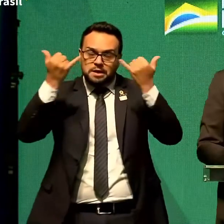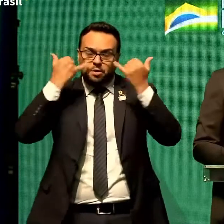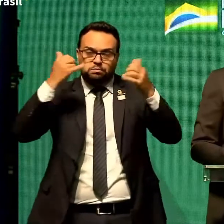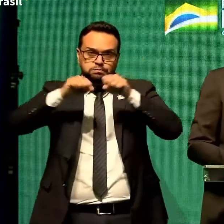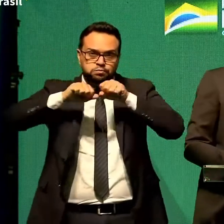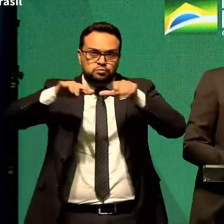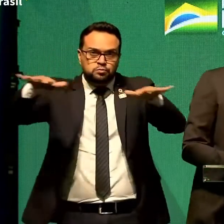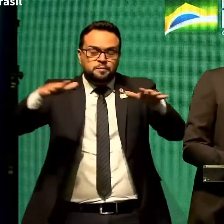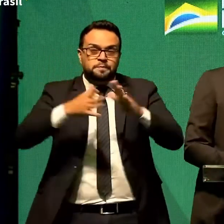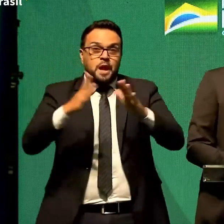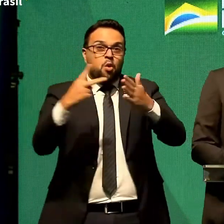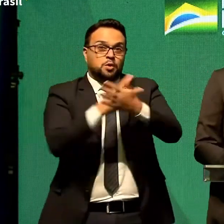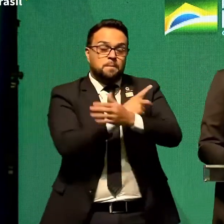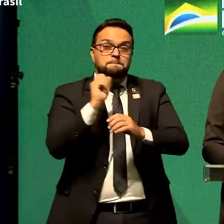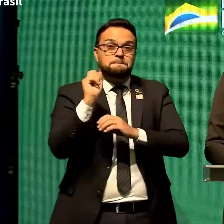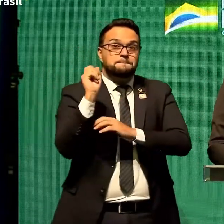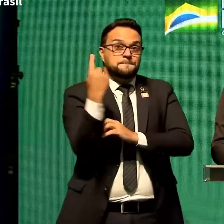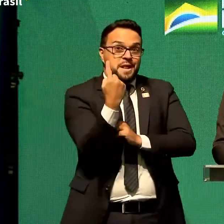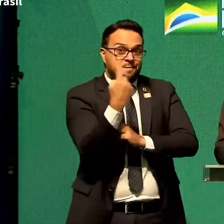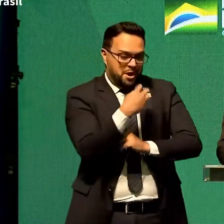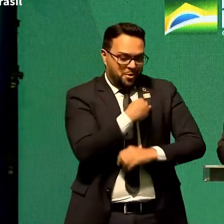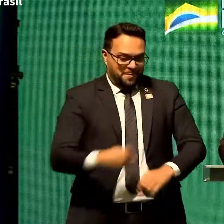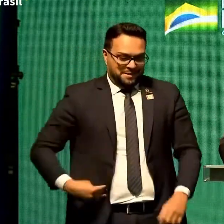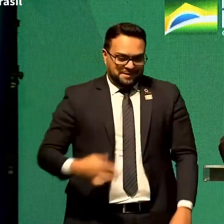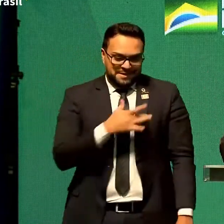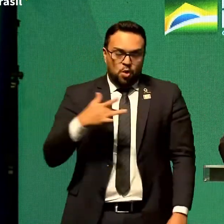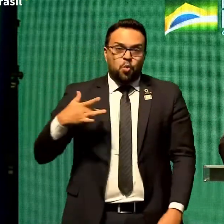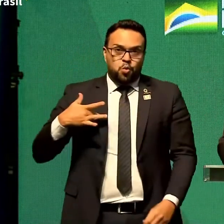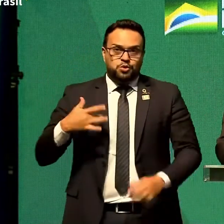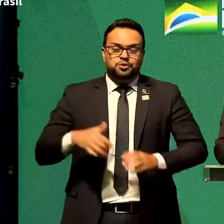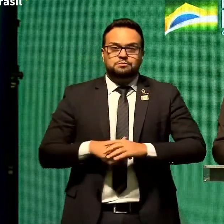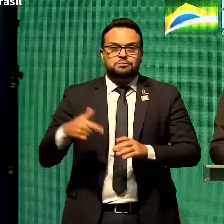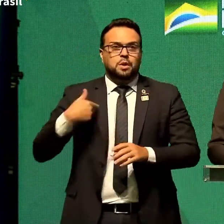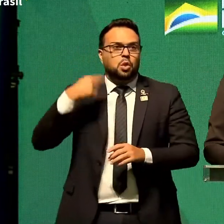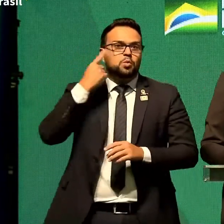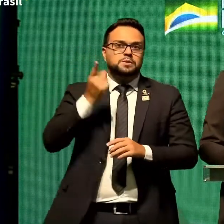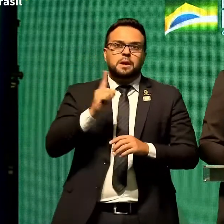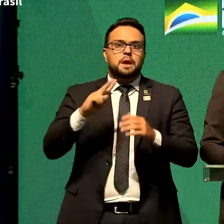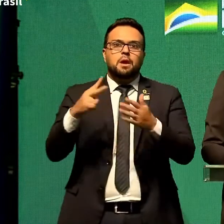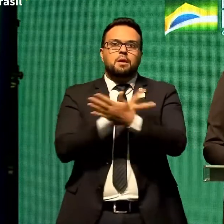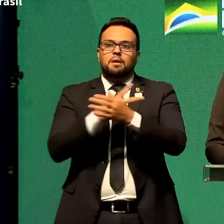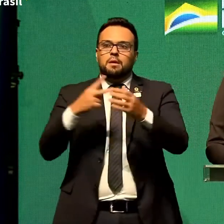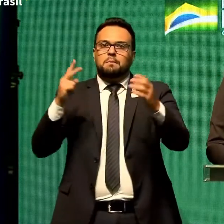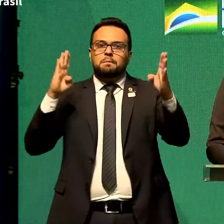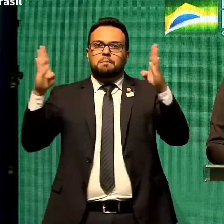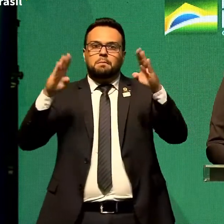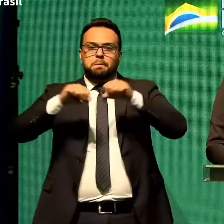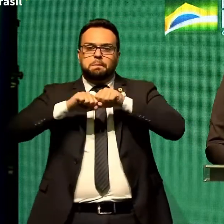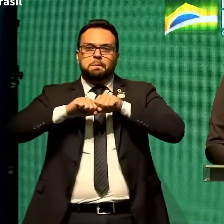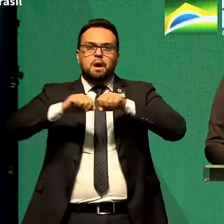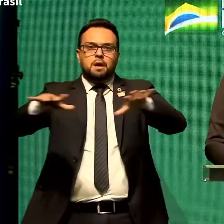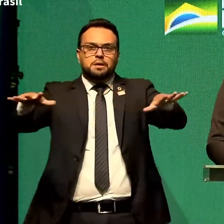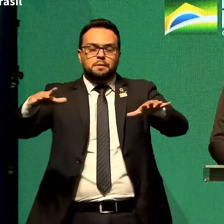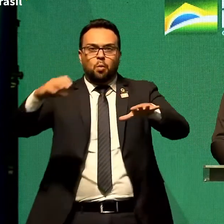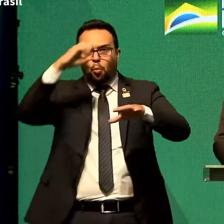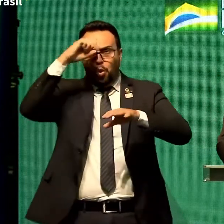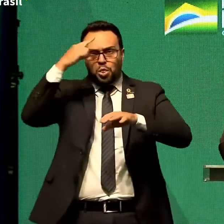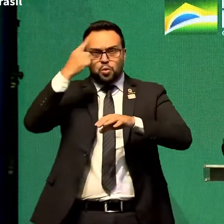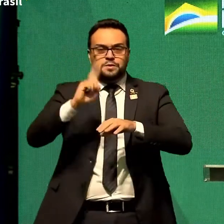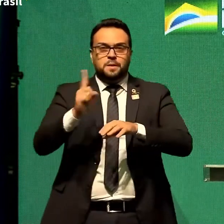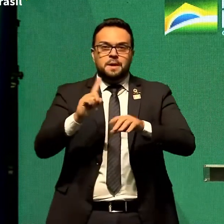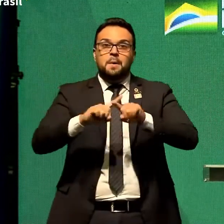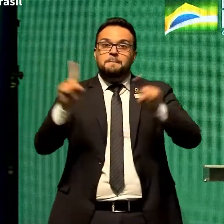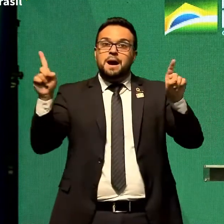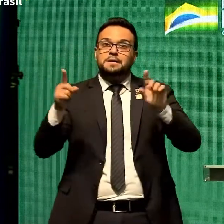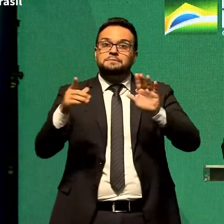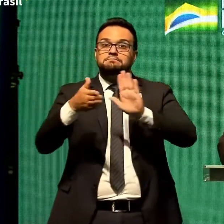Tivemos um primeiro ministro da Saúde, a não esperava enfrentar esse problema. E o protocolo